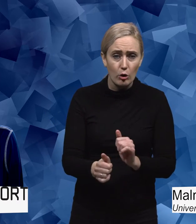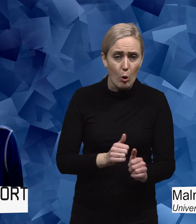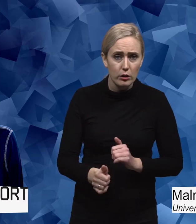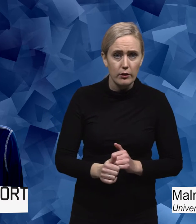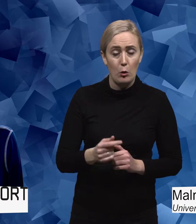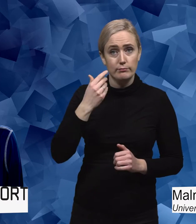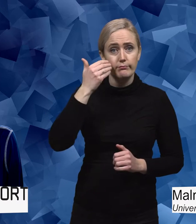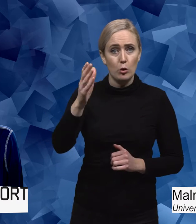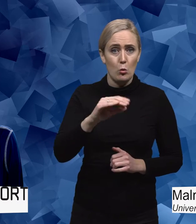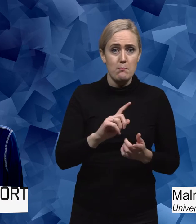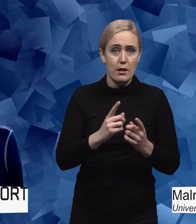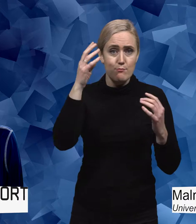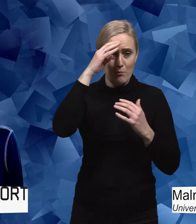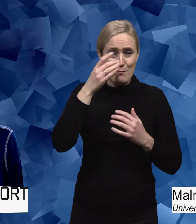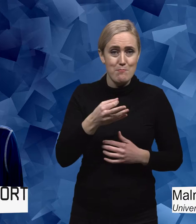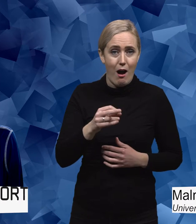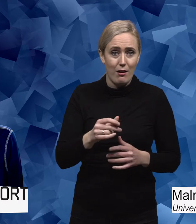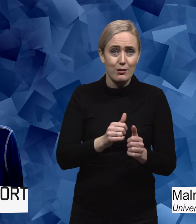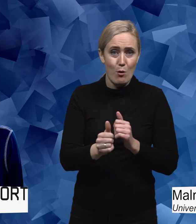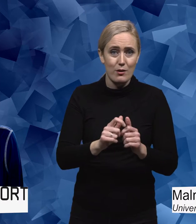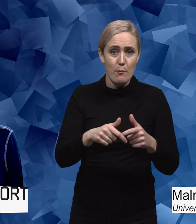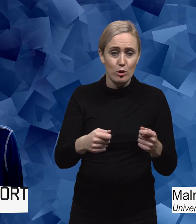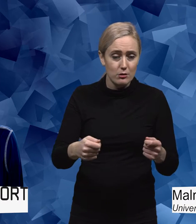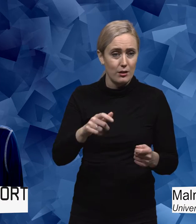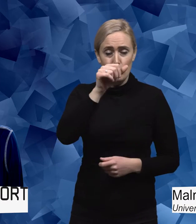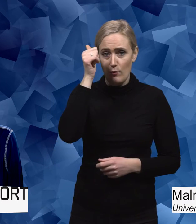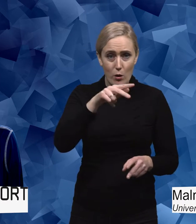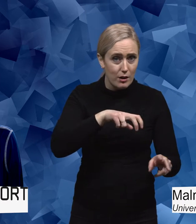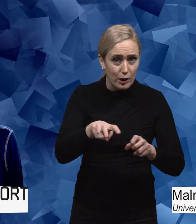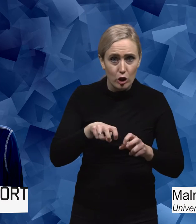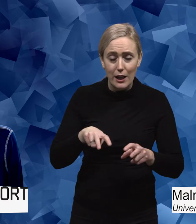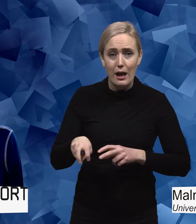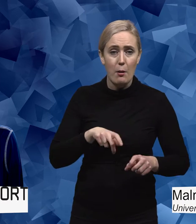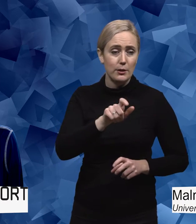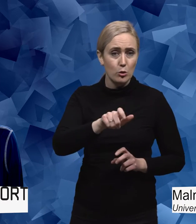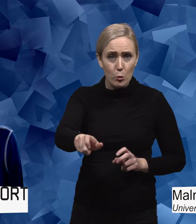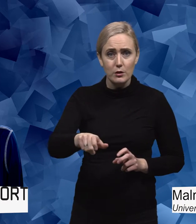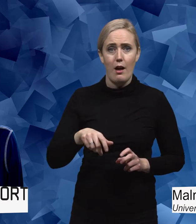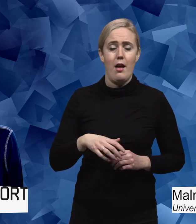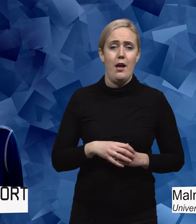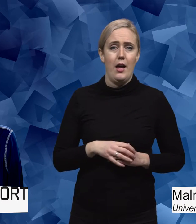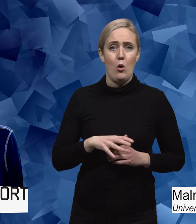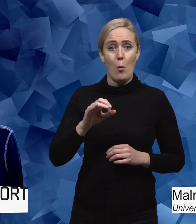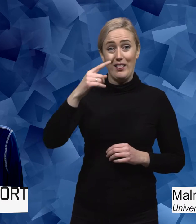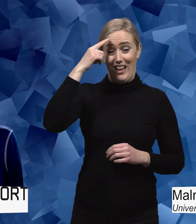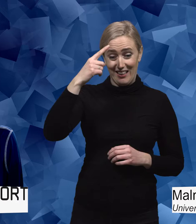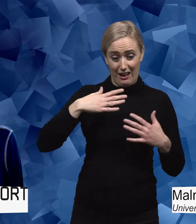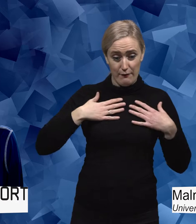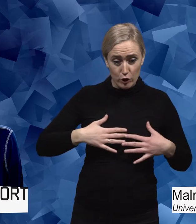parasportförbunden. För de får svårt att rekrytera folk om man då associerar fysisk aktivitet med